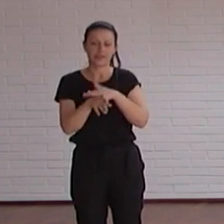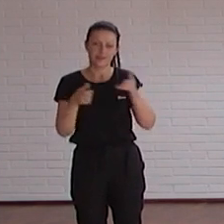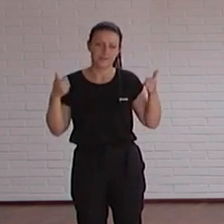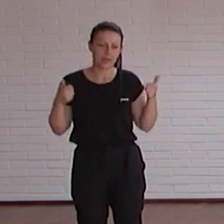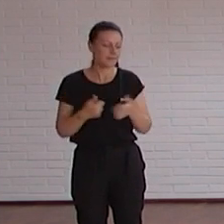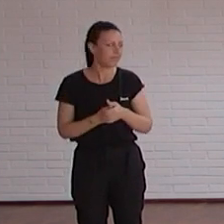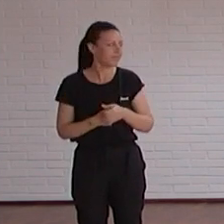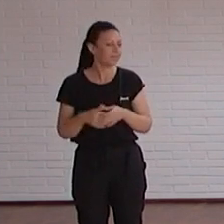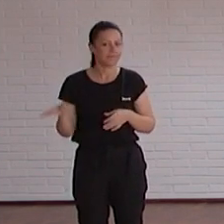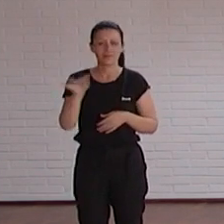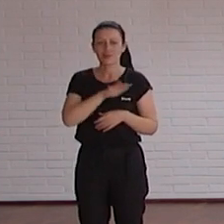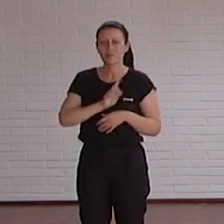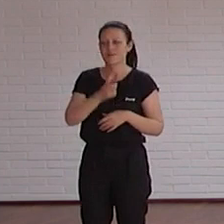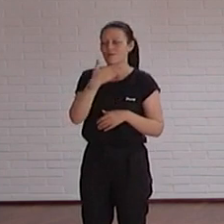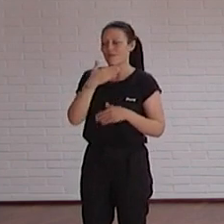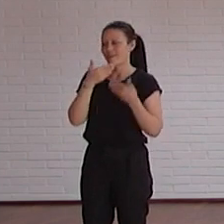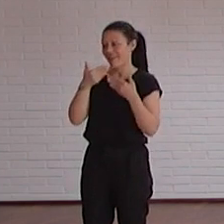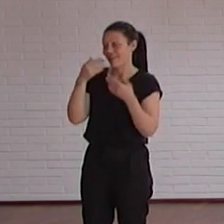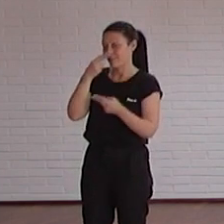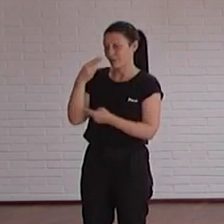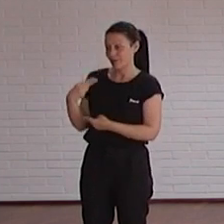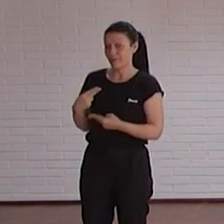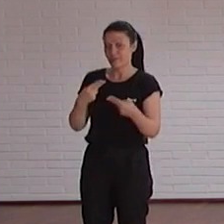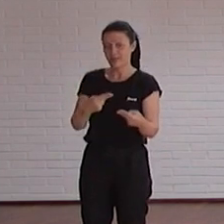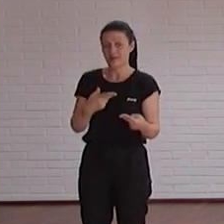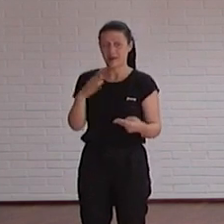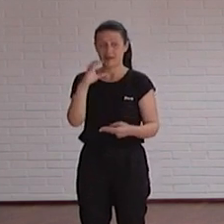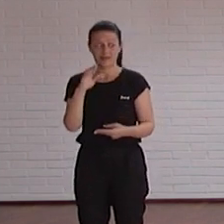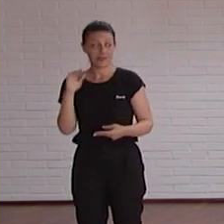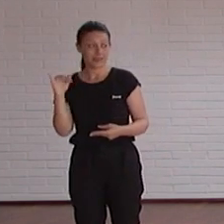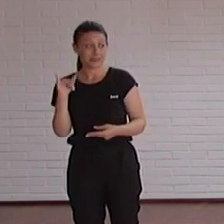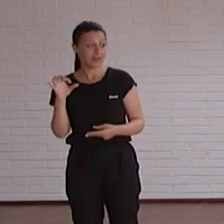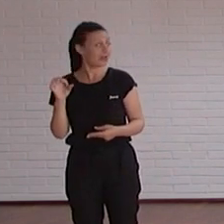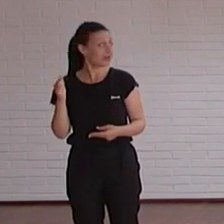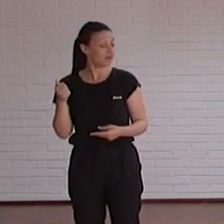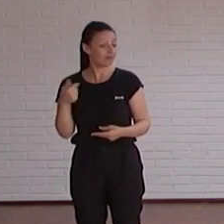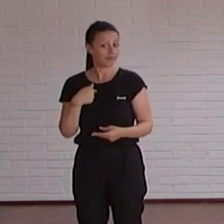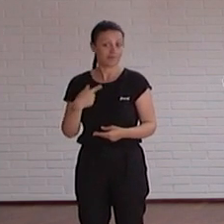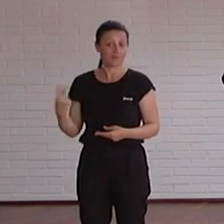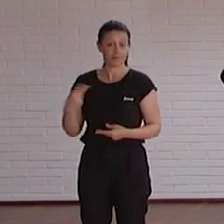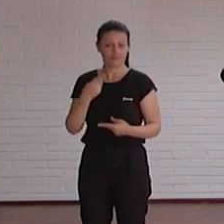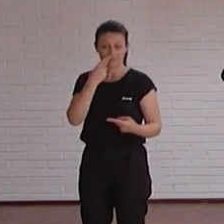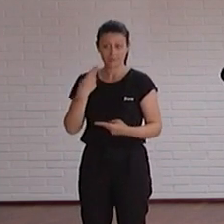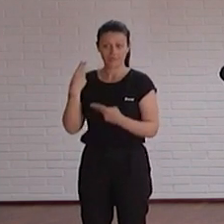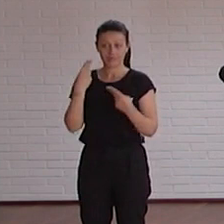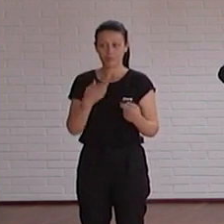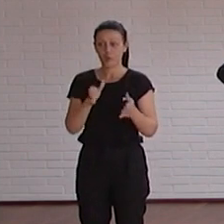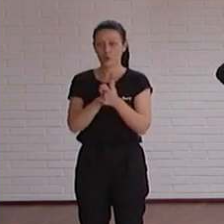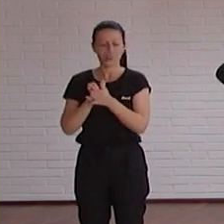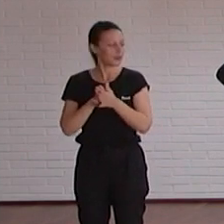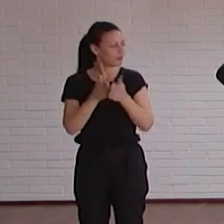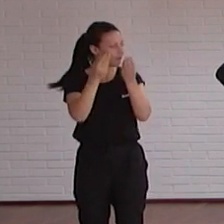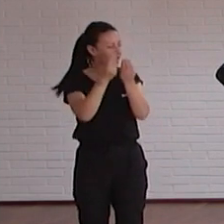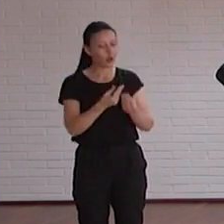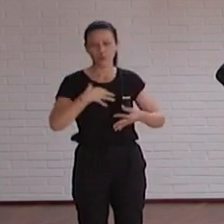vale lo primero agradecerte la invitación vale tanto a Cristina como a ti vale y me han hecho mis compañeros como tú dices me han hecho hacer una hoja